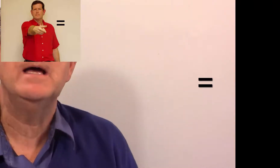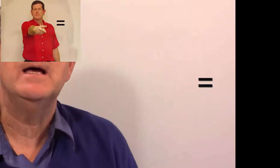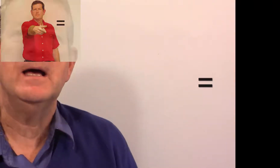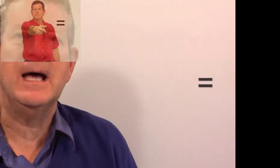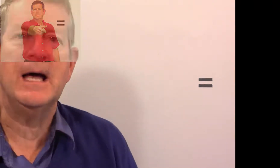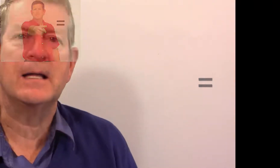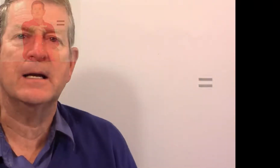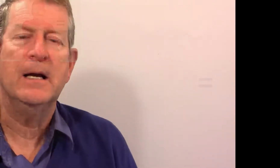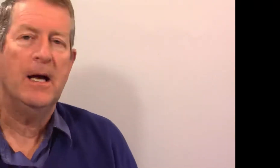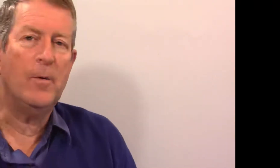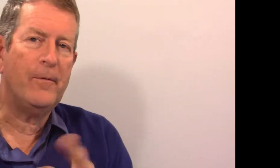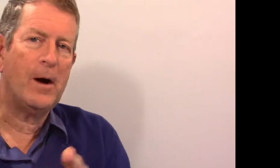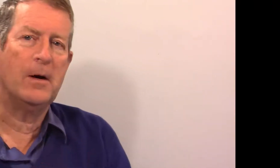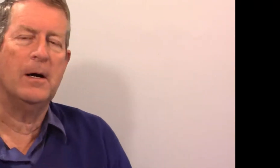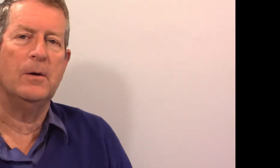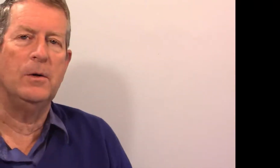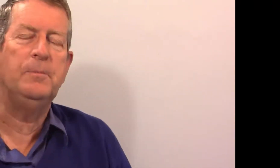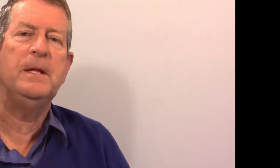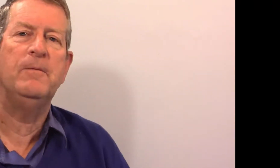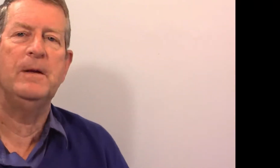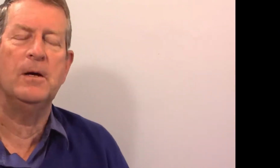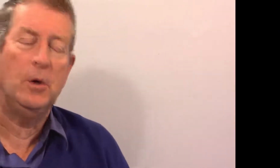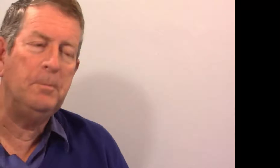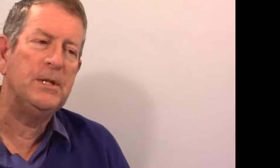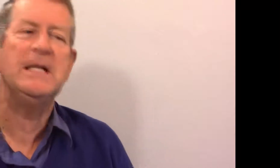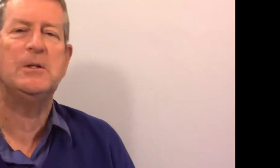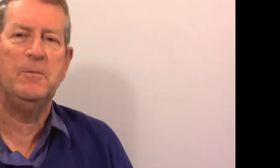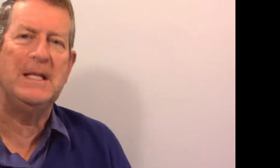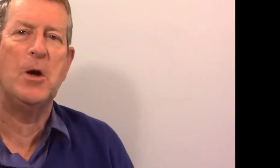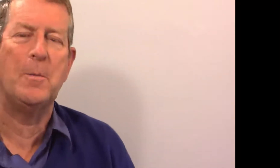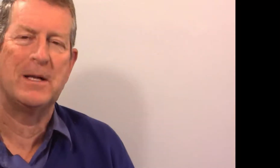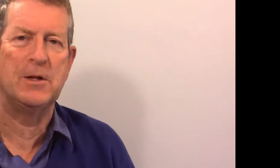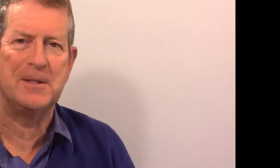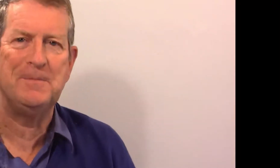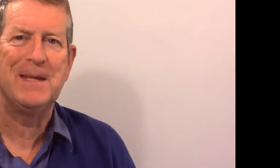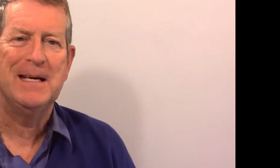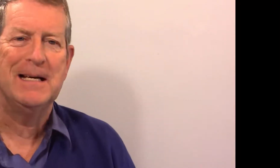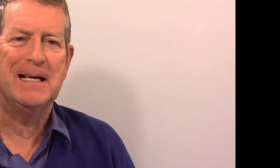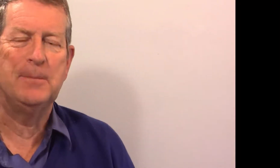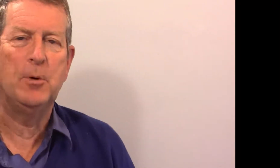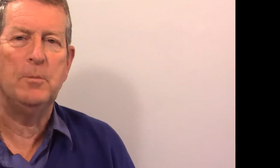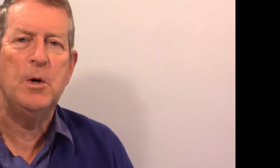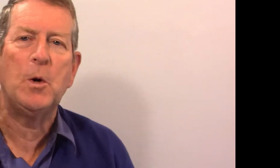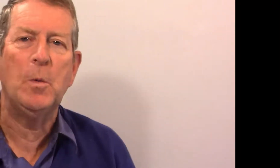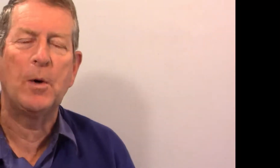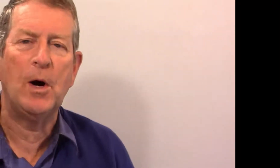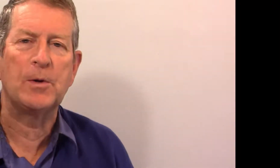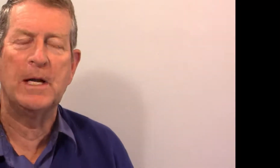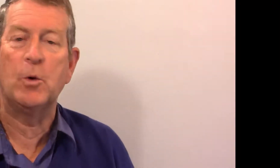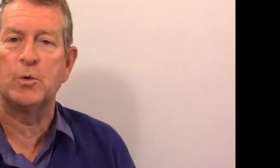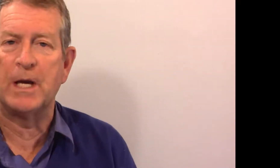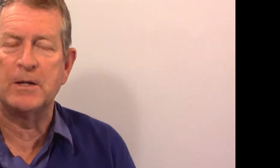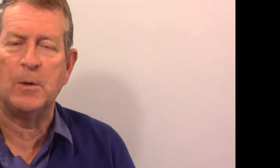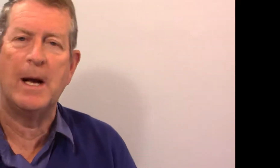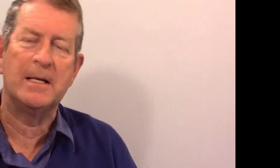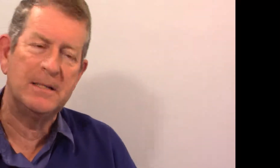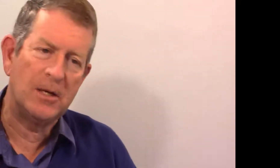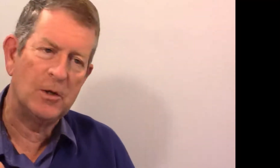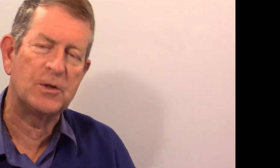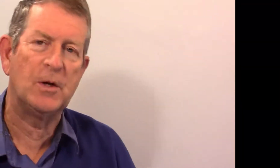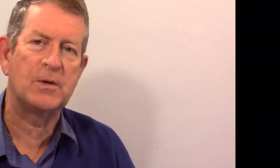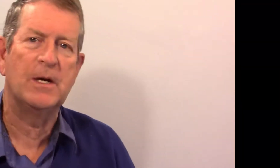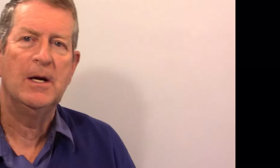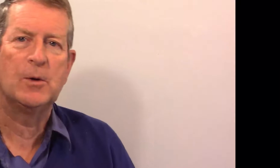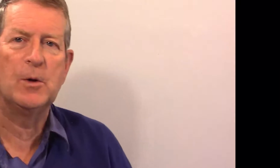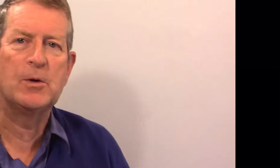verbe être. Et on va voir une petite vidéo maintenant pour mieux comprendre les conjugaisons ainsi